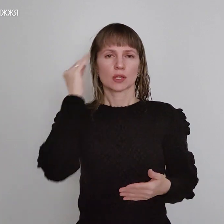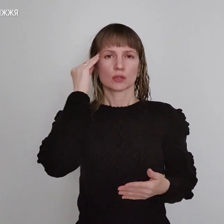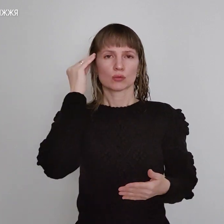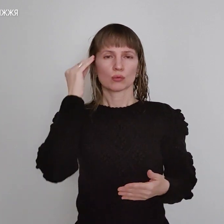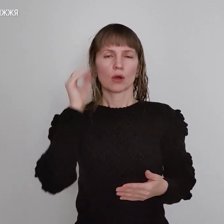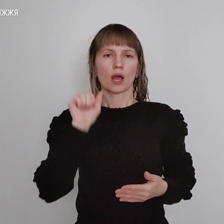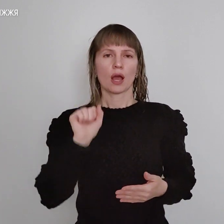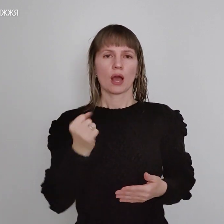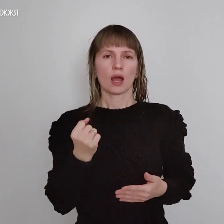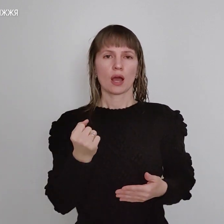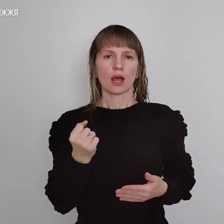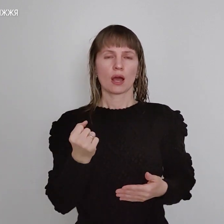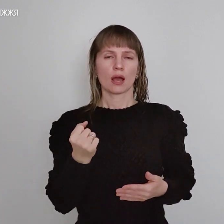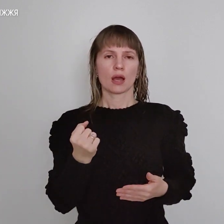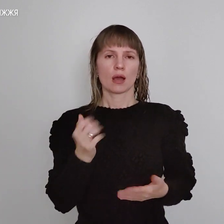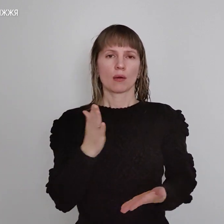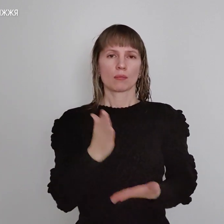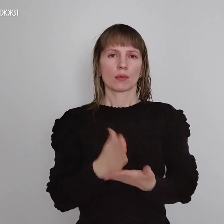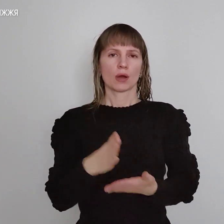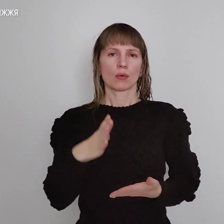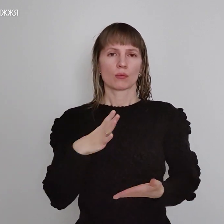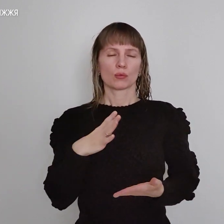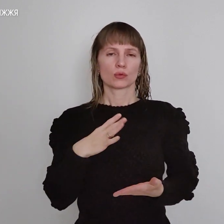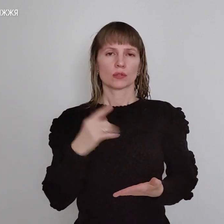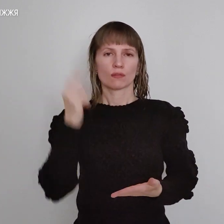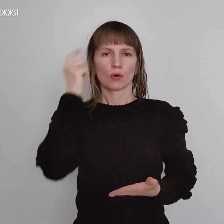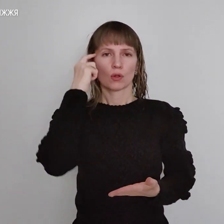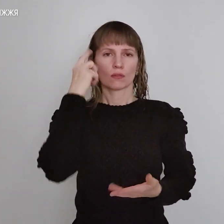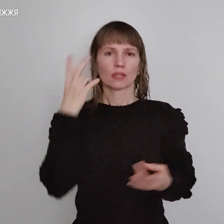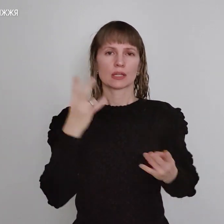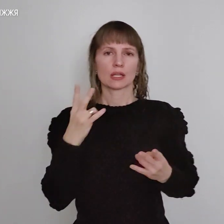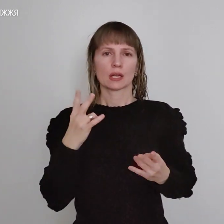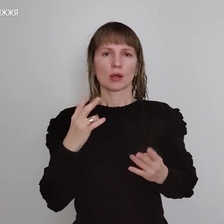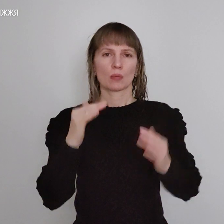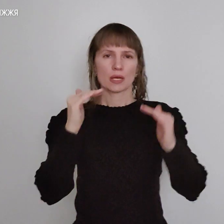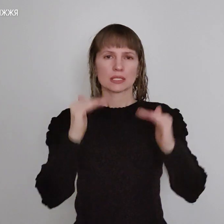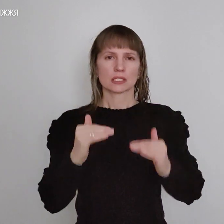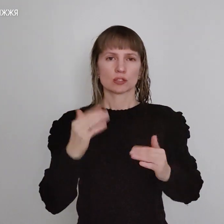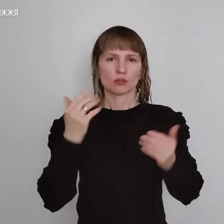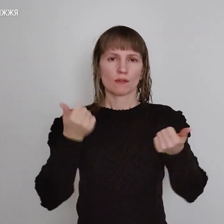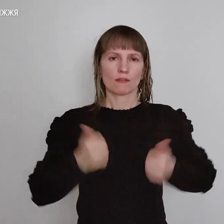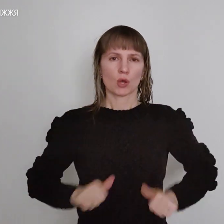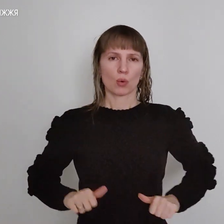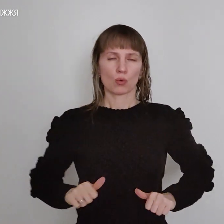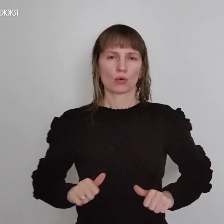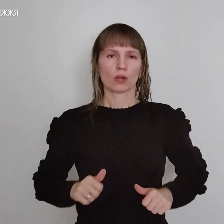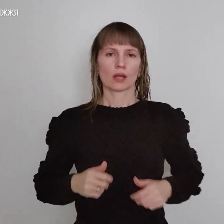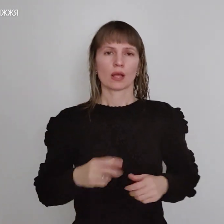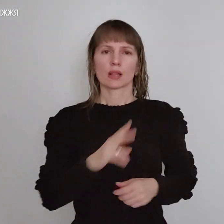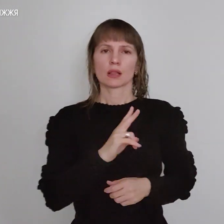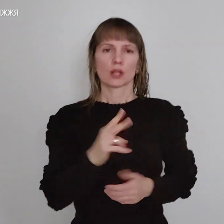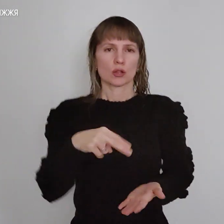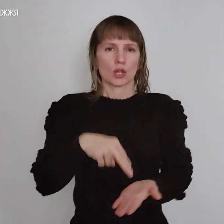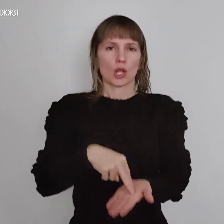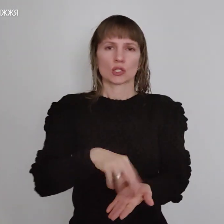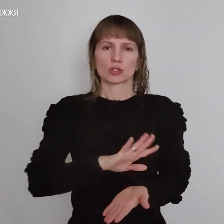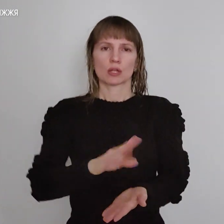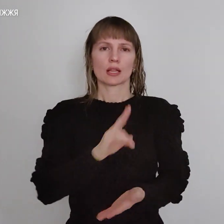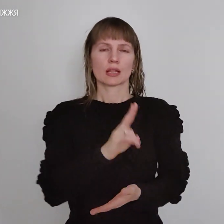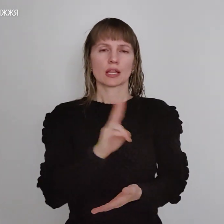має бути забиття в голову. Треба знижувати силу обов'язково. Ніхто не стоїть, ніхто не